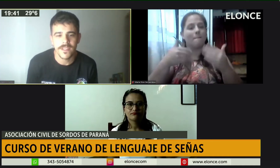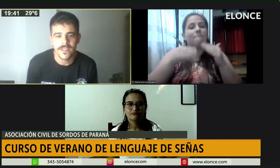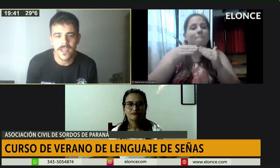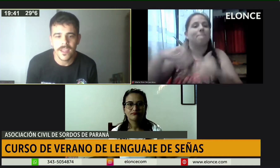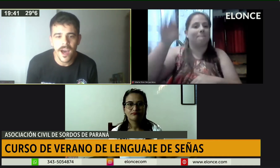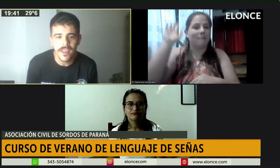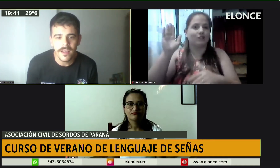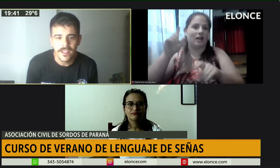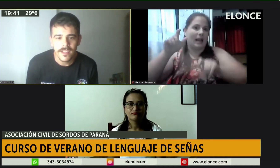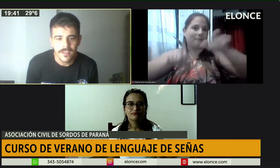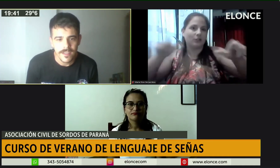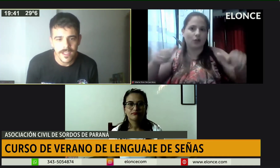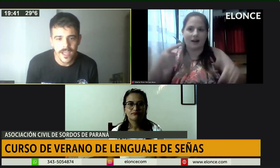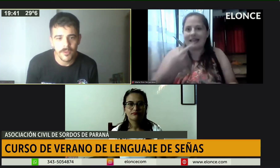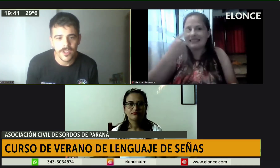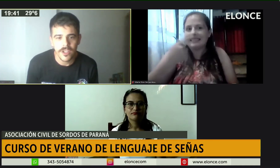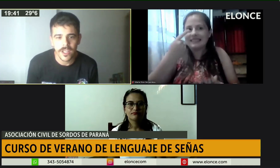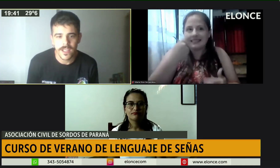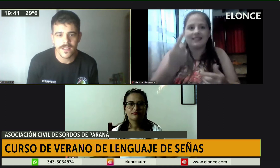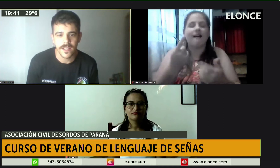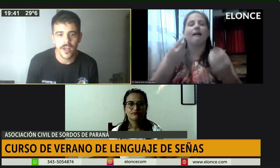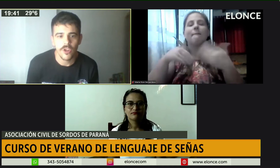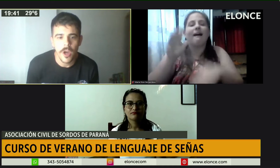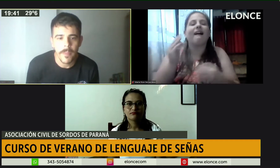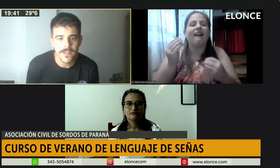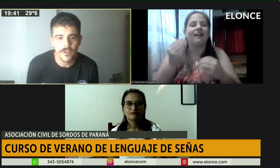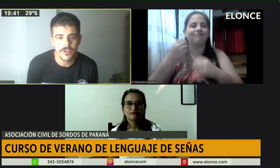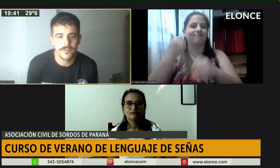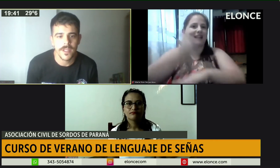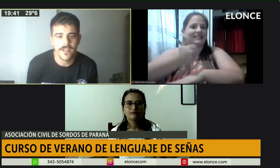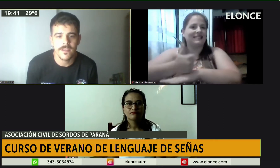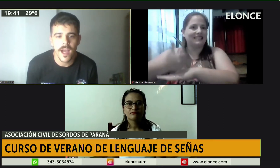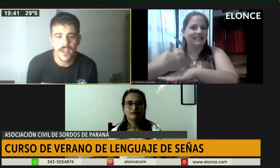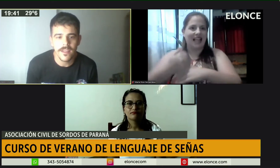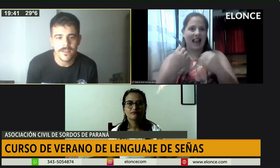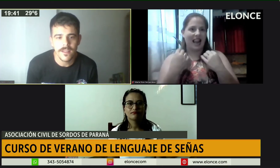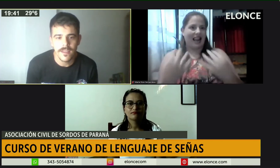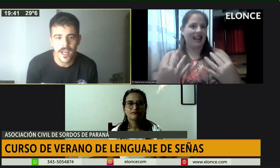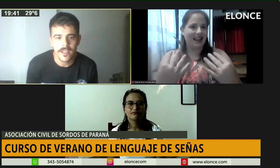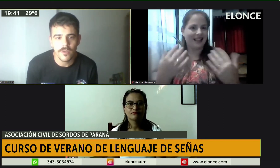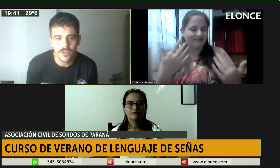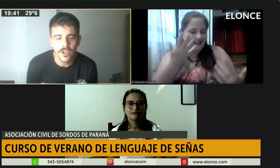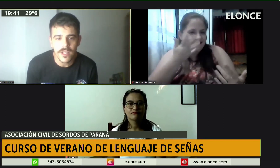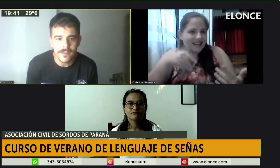presencialidad y hemos tenido que cerrar algunos espacios presenciales de las instituciones.